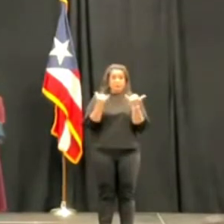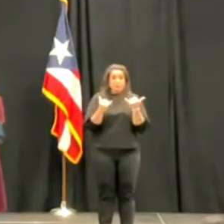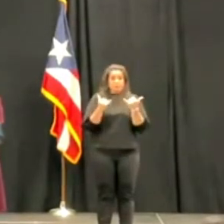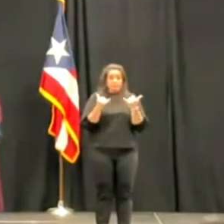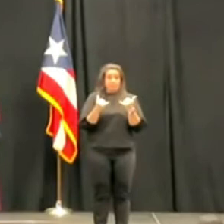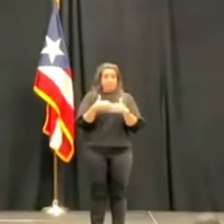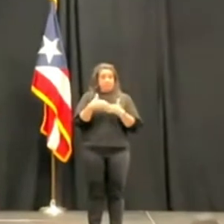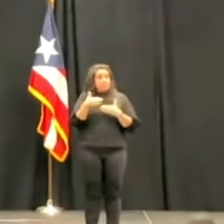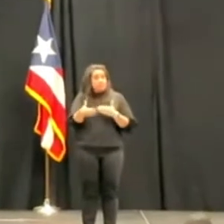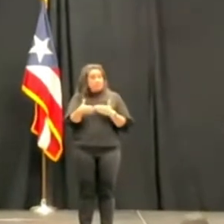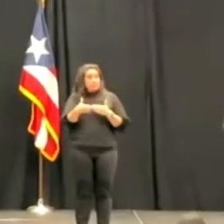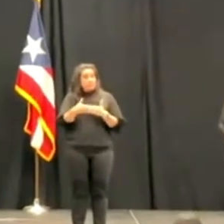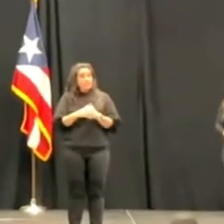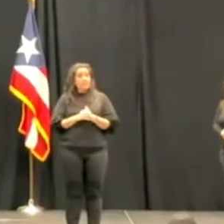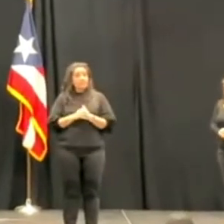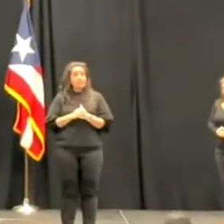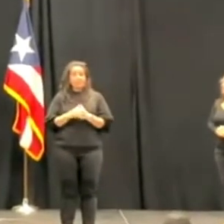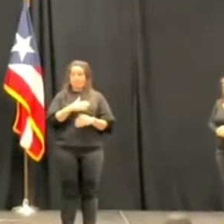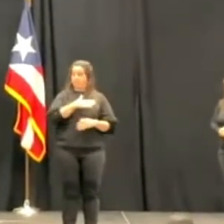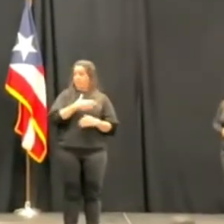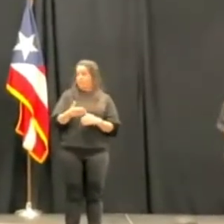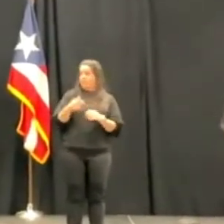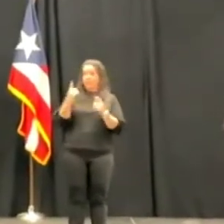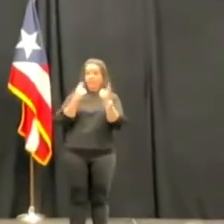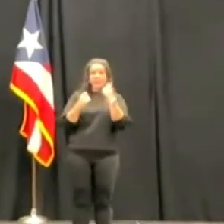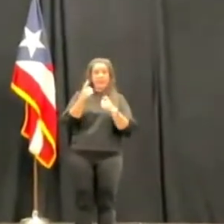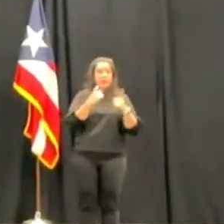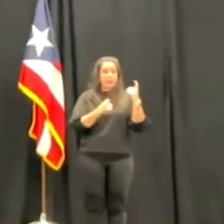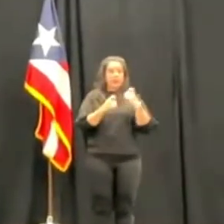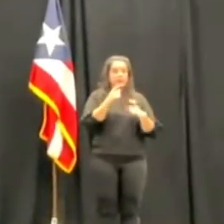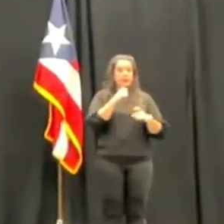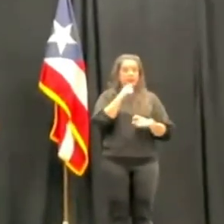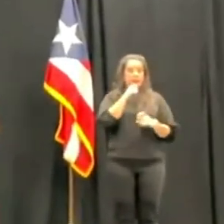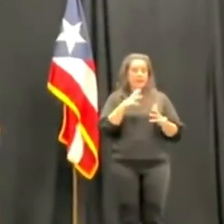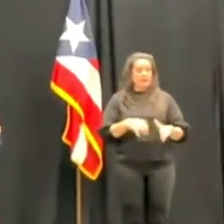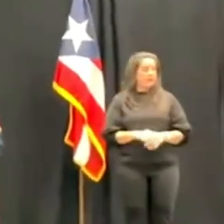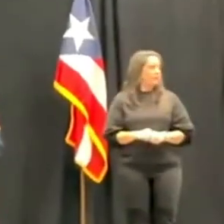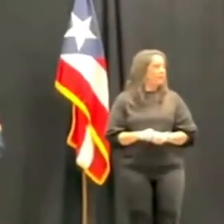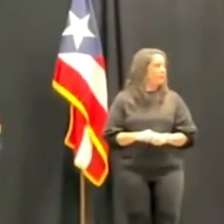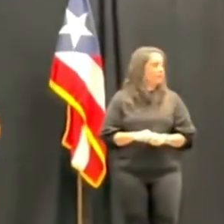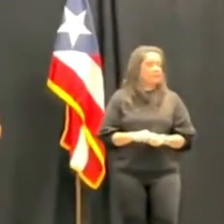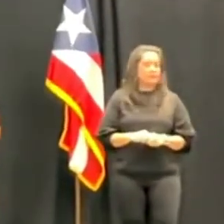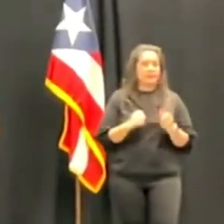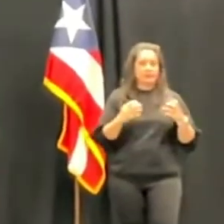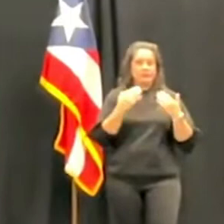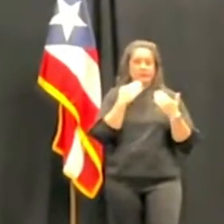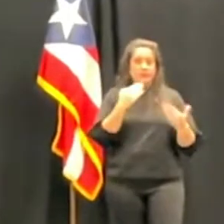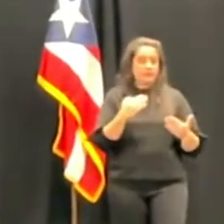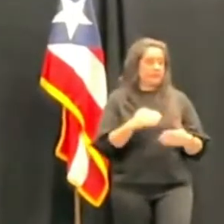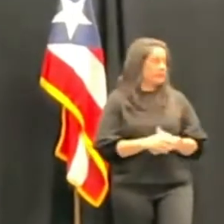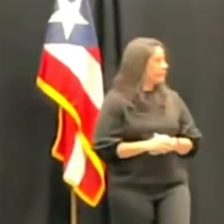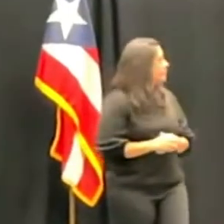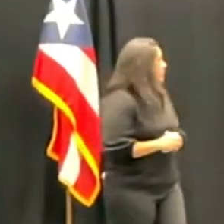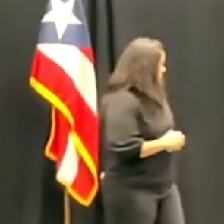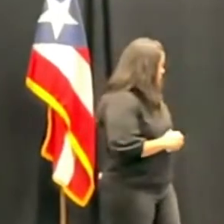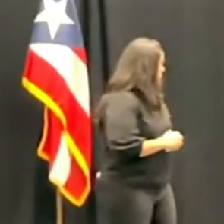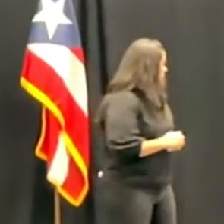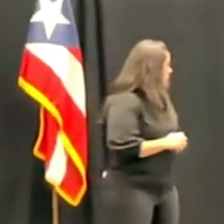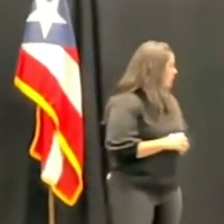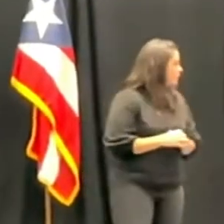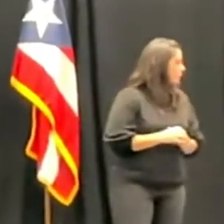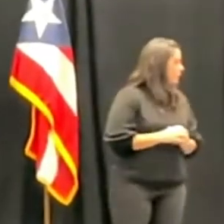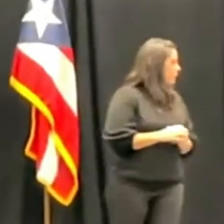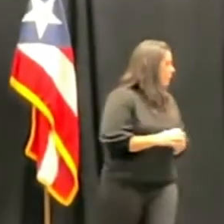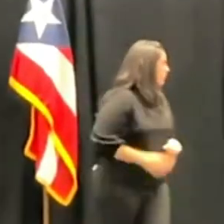procede entonces que estemos disponibles para las preguntas de los medios de comunicación. Muchas gracias. Vamos a estar con las preguntas del tema por